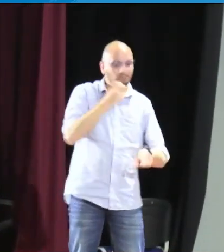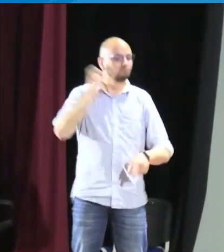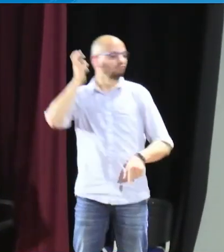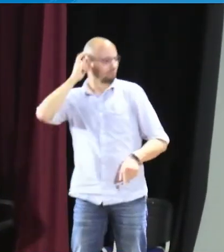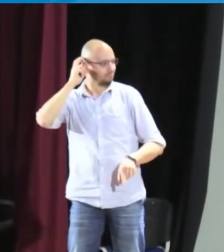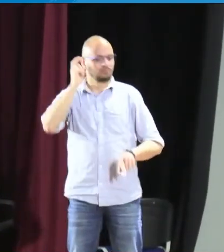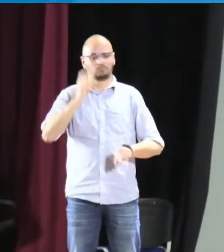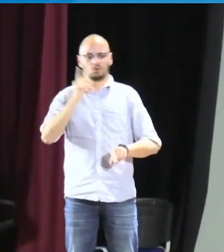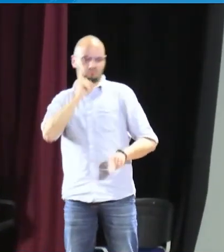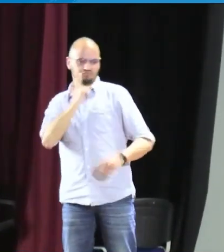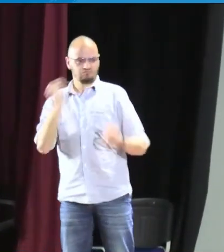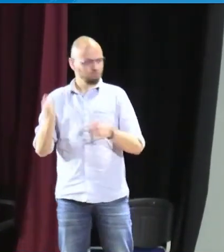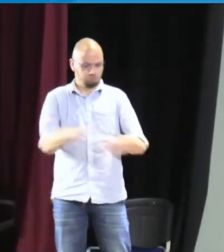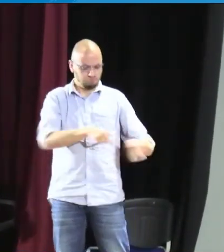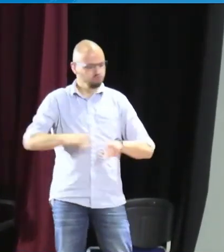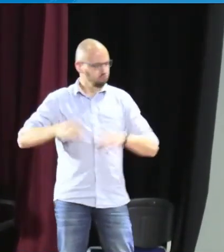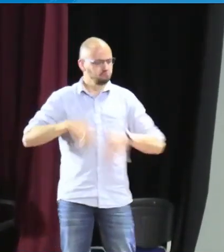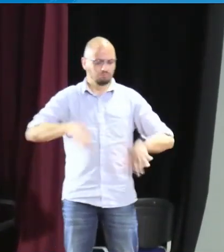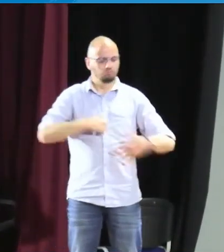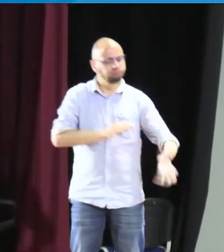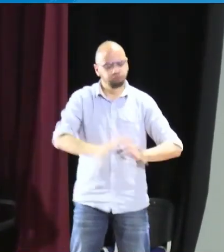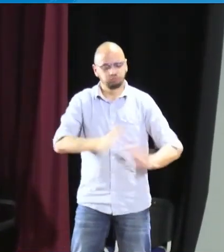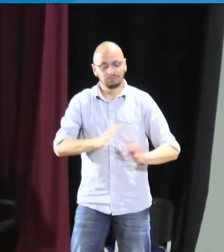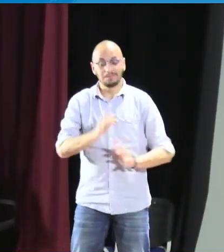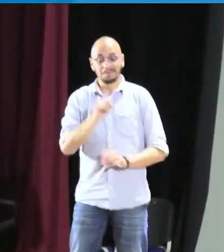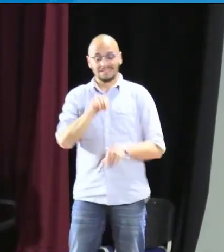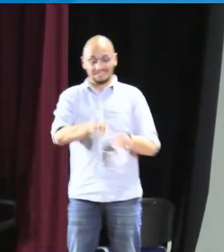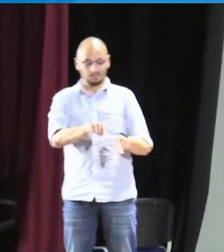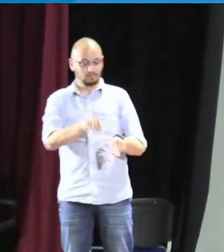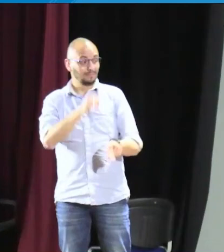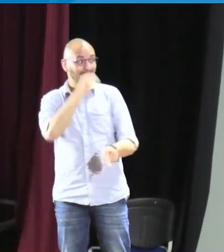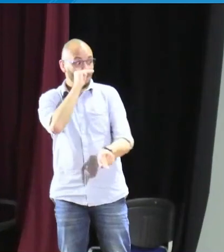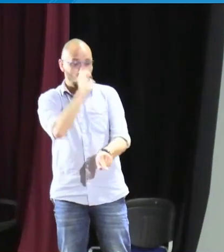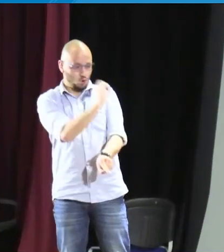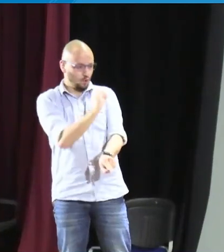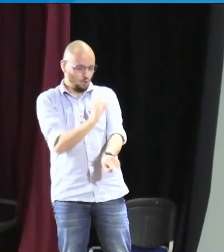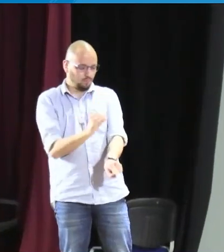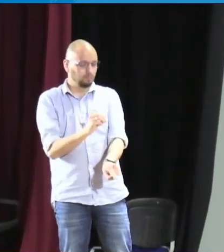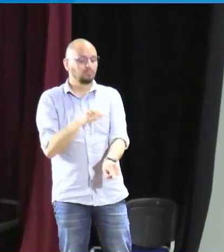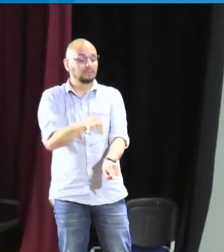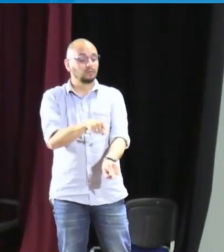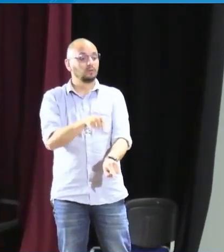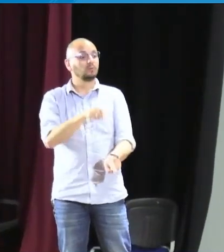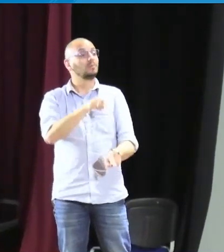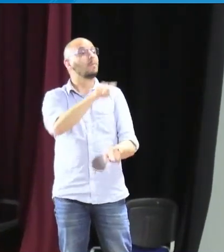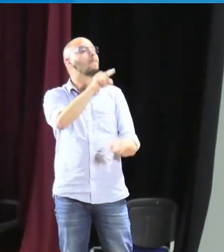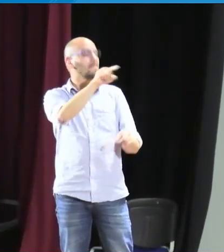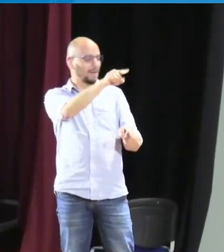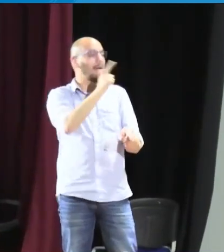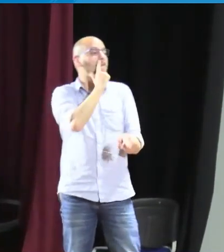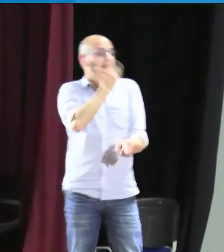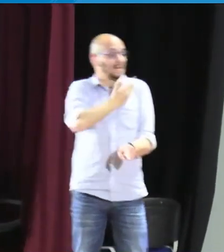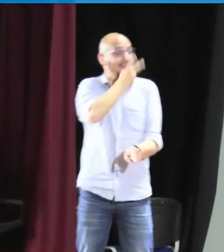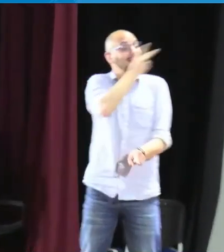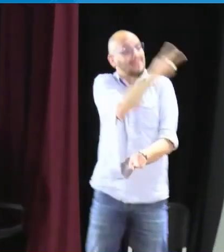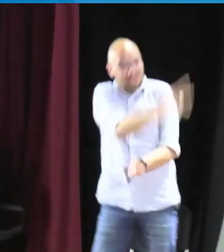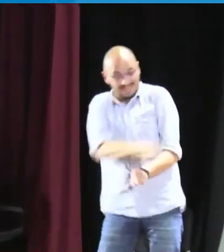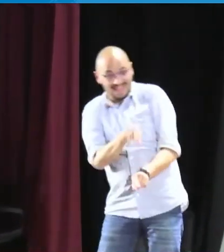y pues trabajo con niños, hay niños oralizados, implantados, hay diversidad de personas sordas, trabajo con lengua de señas. Hay un niño en especial